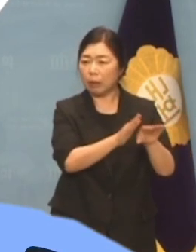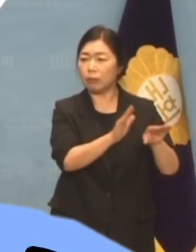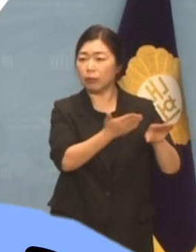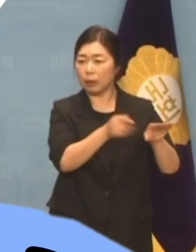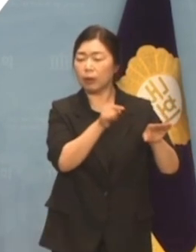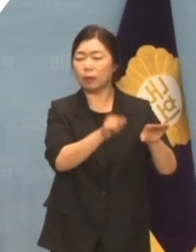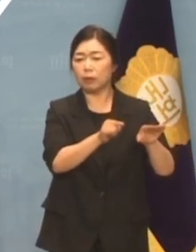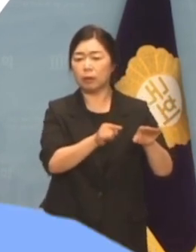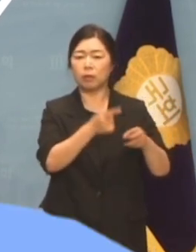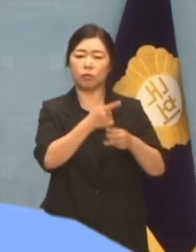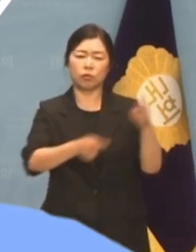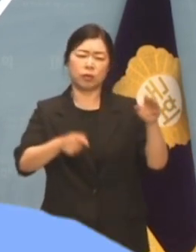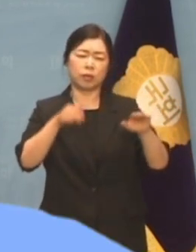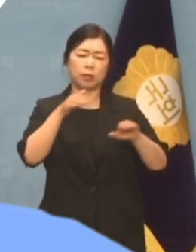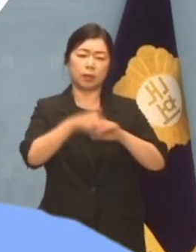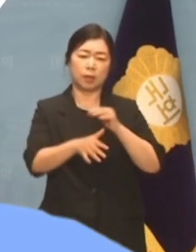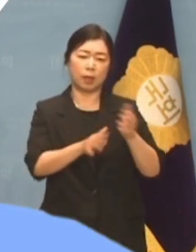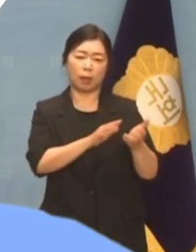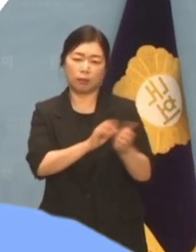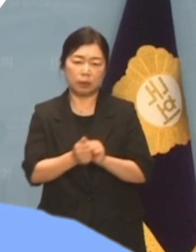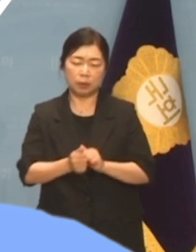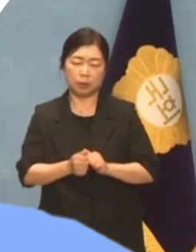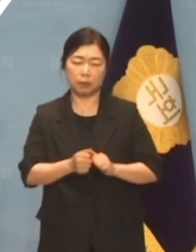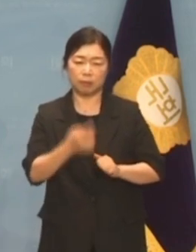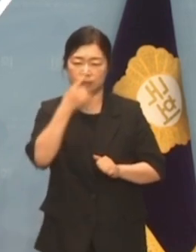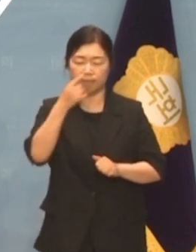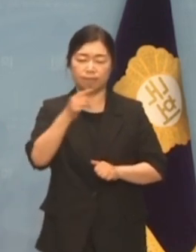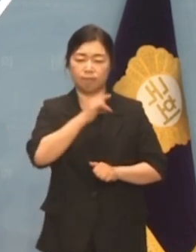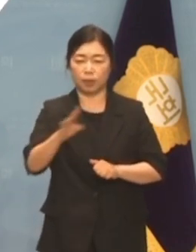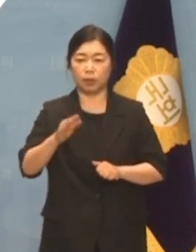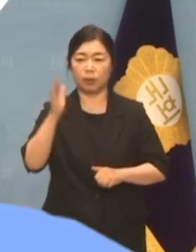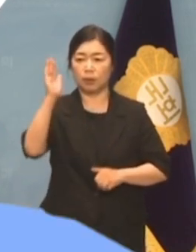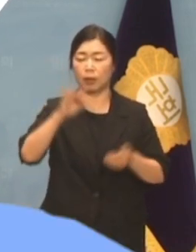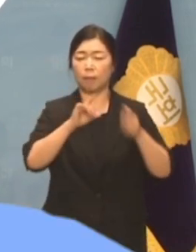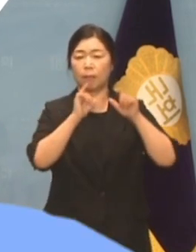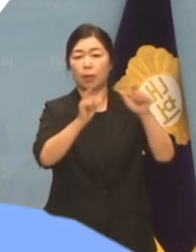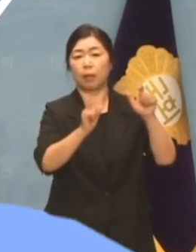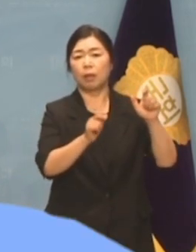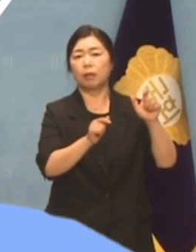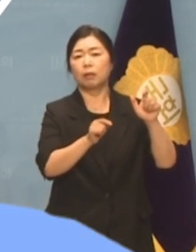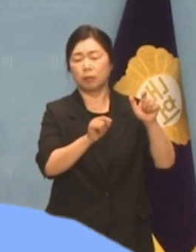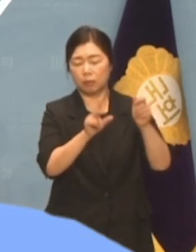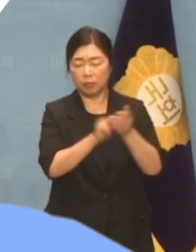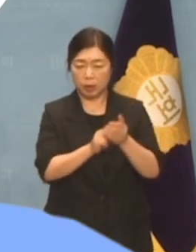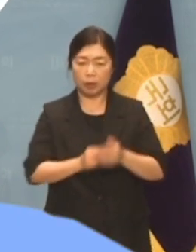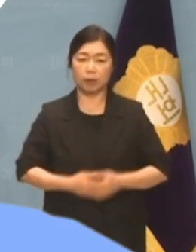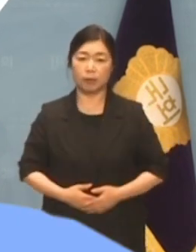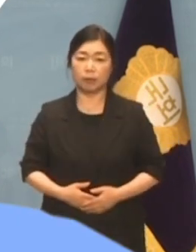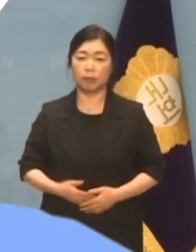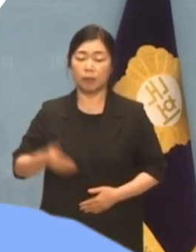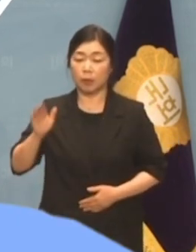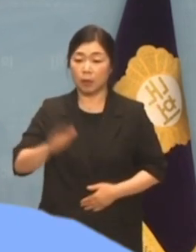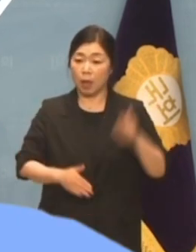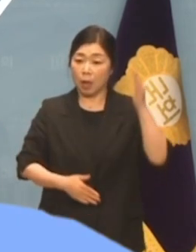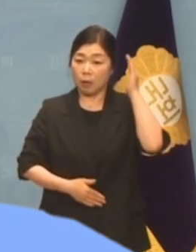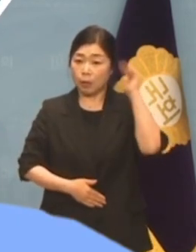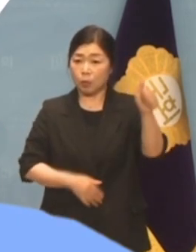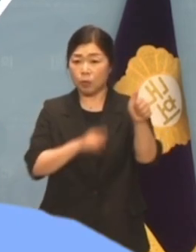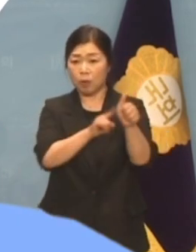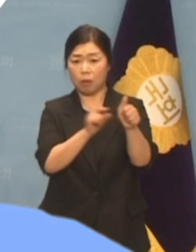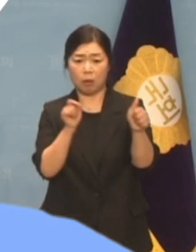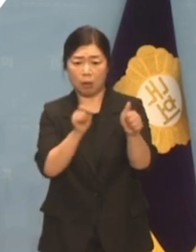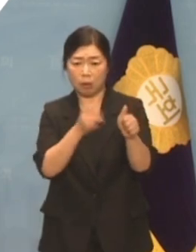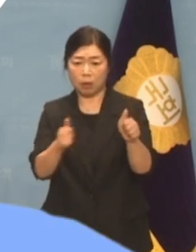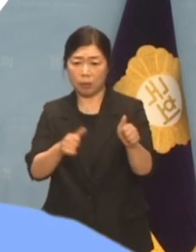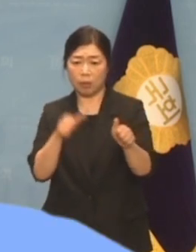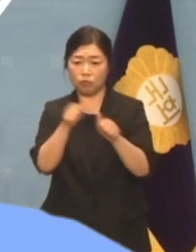졸속추진이 사태의 근본 원인입니다. 그런데도 대통령 주변에 국민의 쓴소리를 전하는